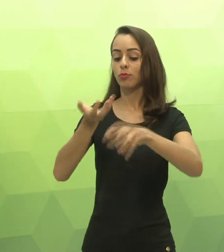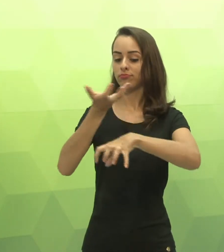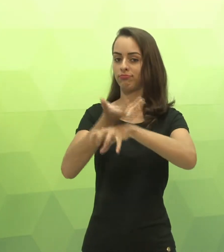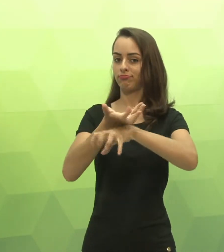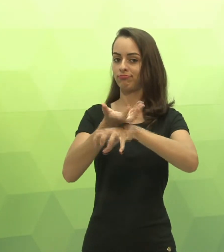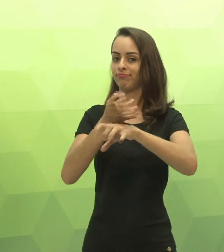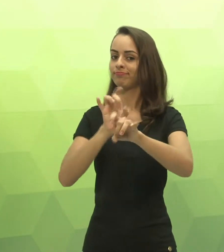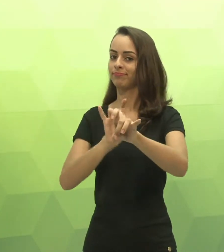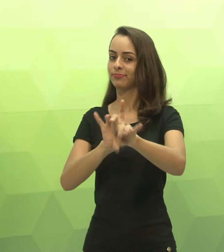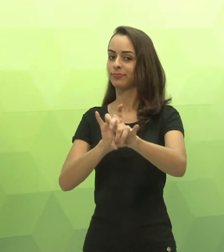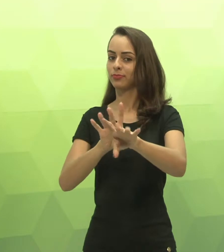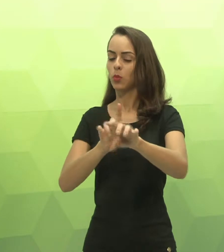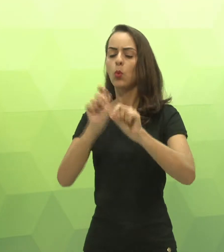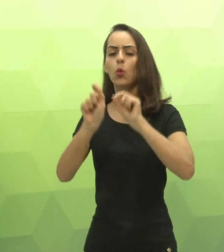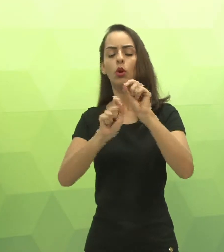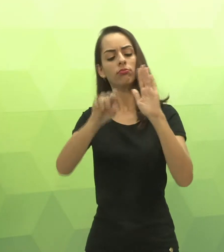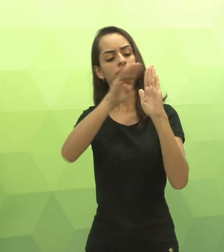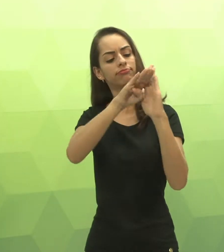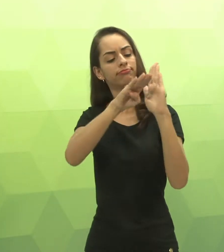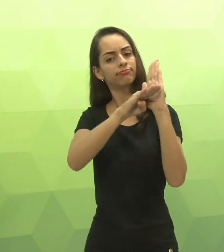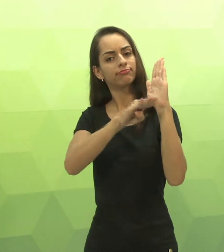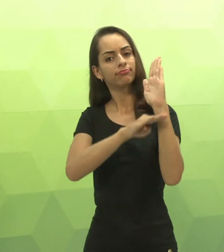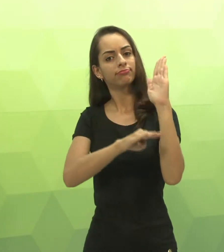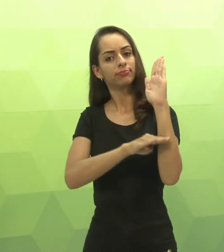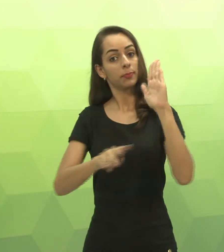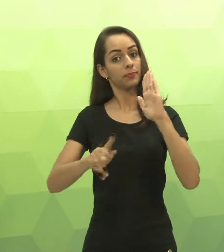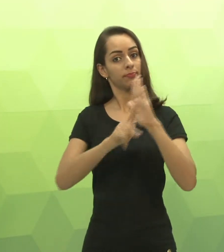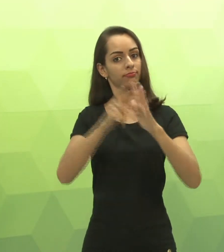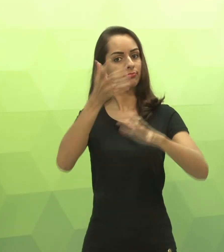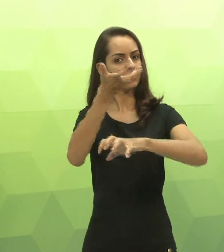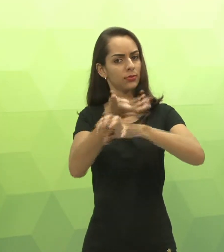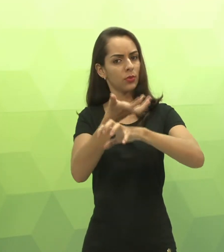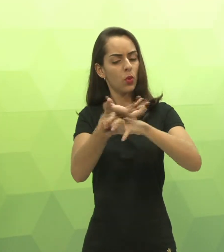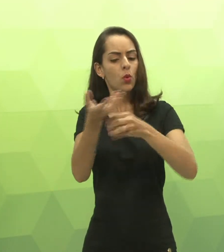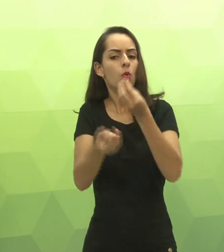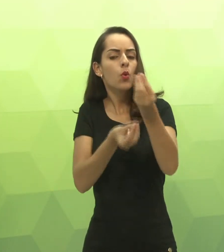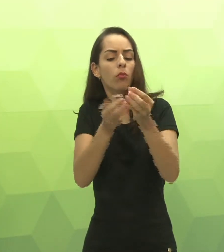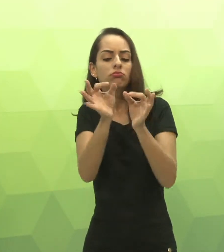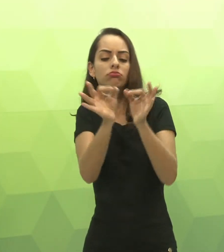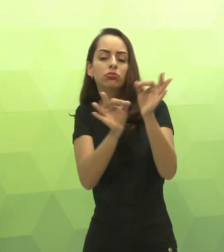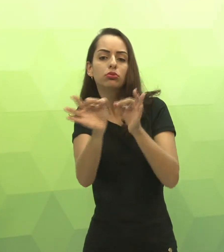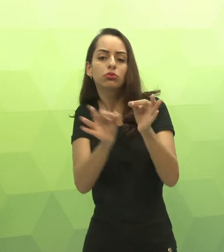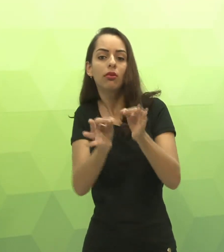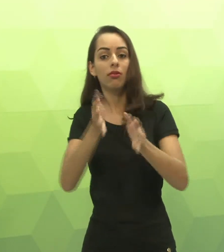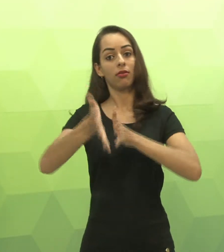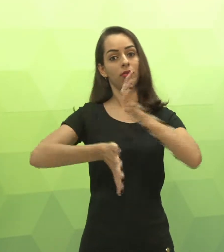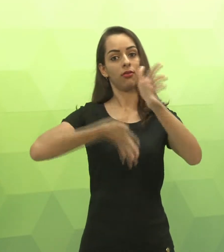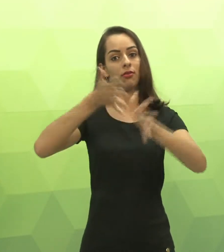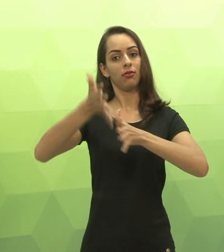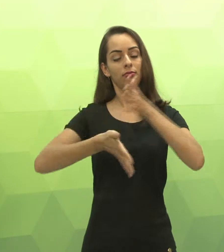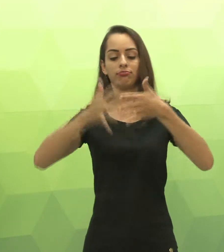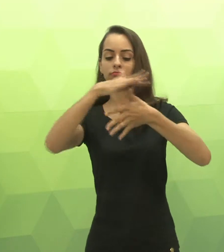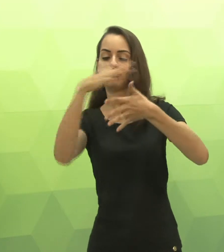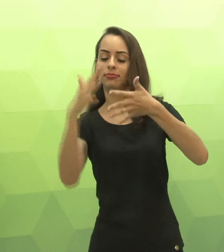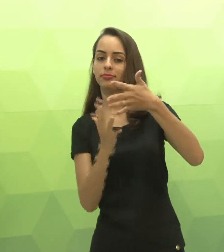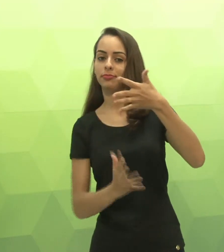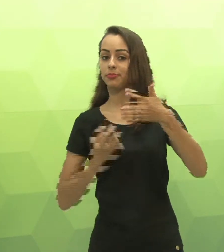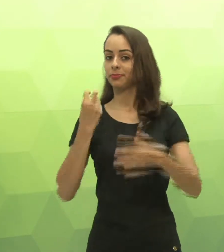pontos serão trabalhados nessa disciplina? E como será a organização da disciplina Libras 2? Como serão as atividades e avaliações?